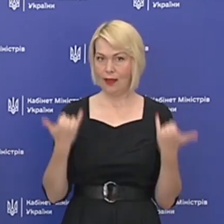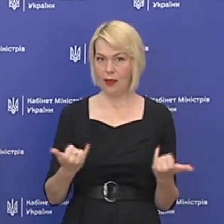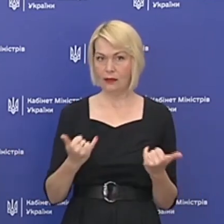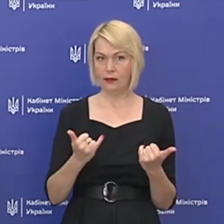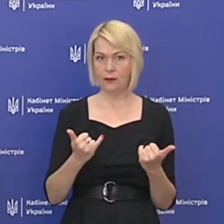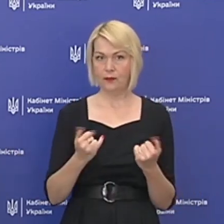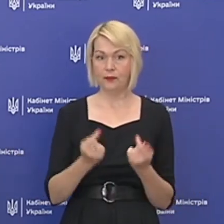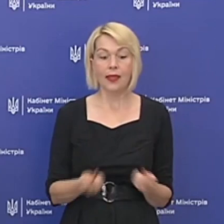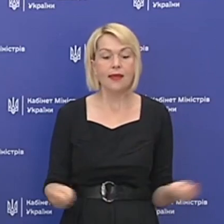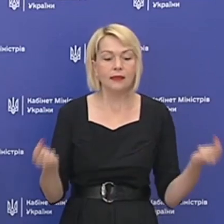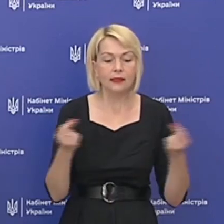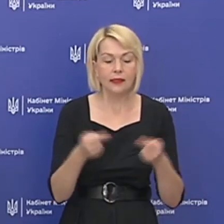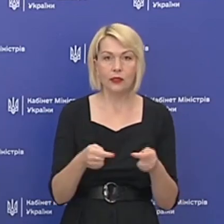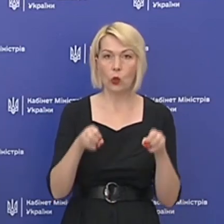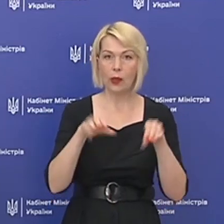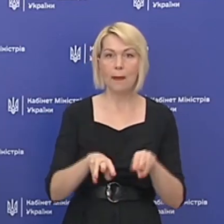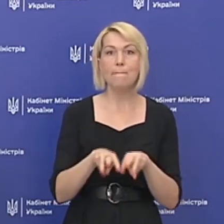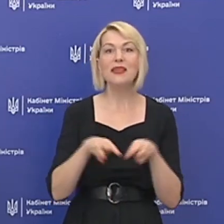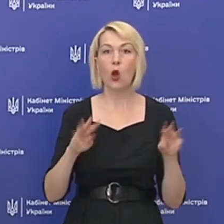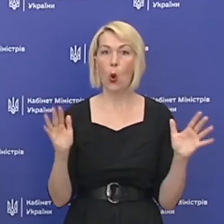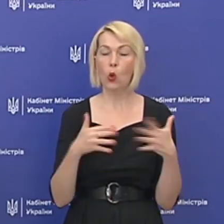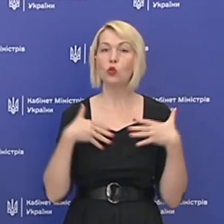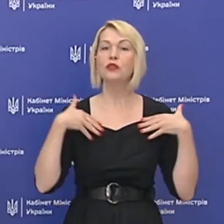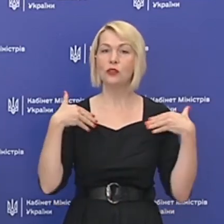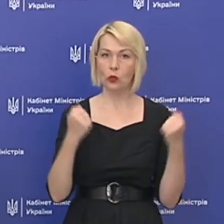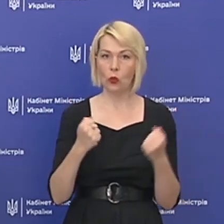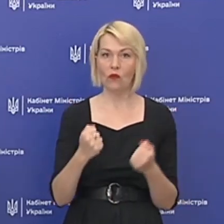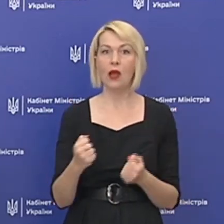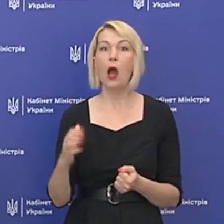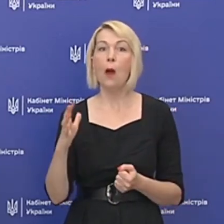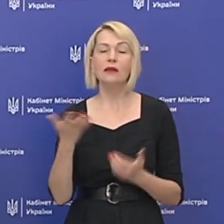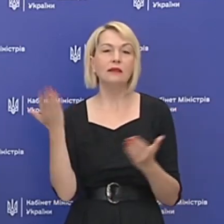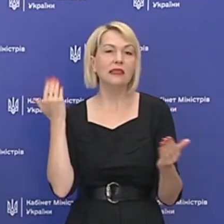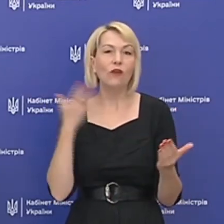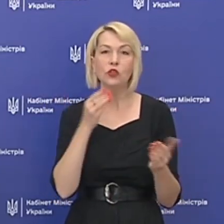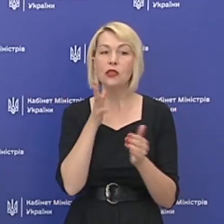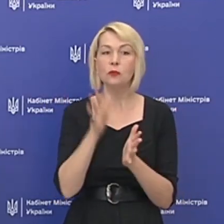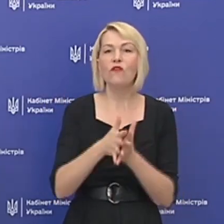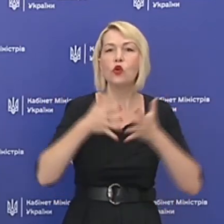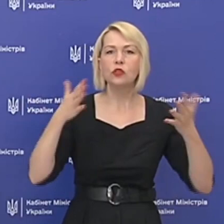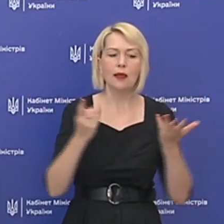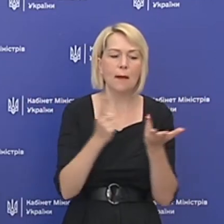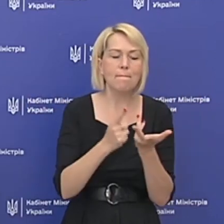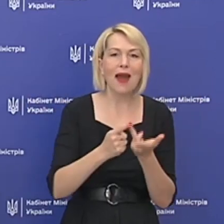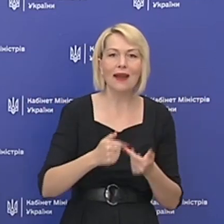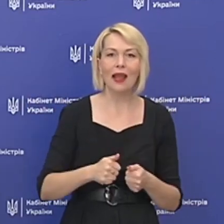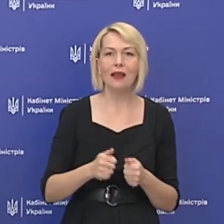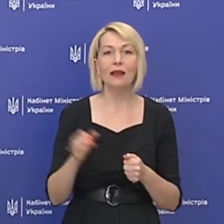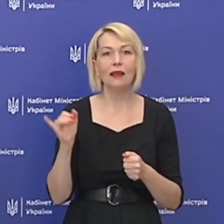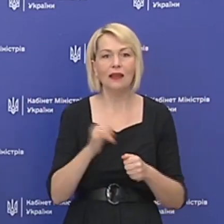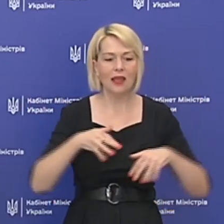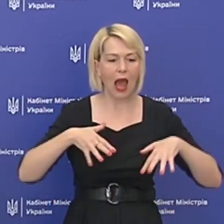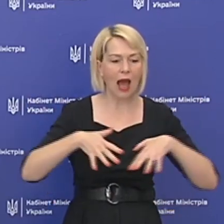Згідно рішення Міністерства охорони здоров'я, свого часу був розширений перелік і